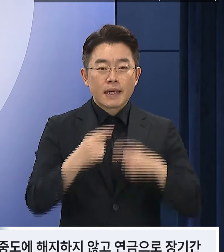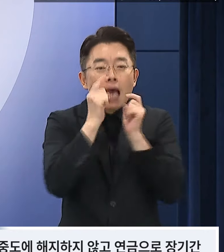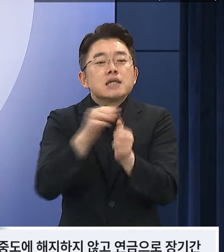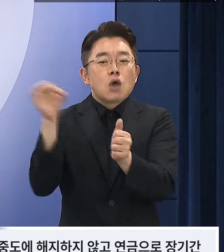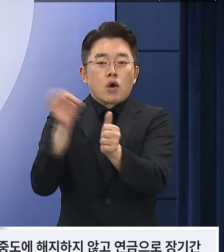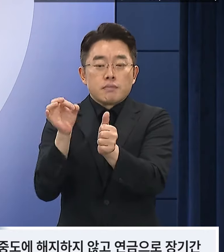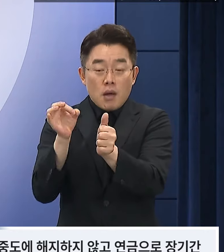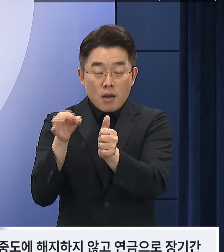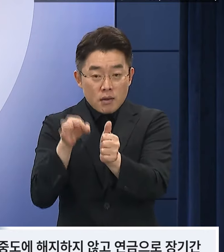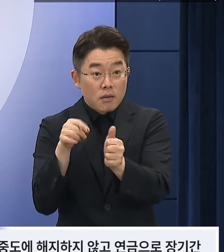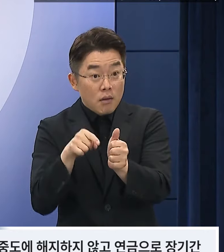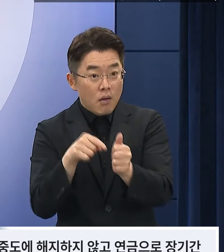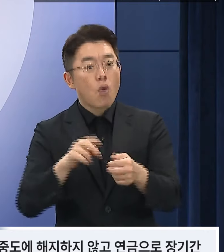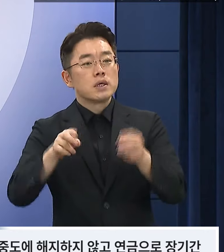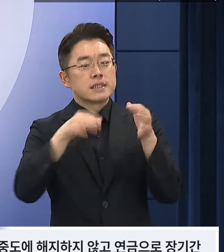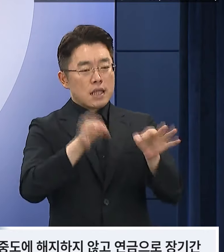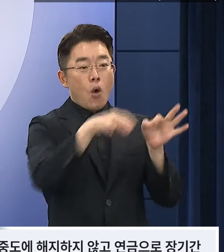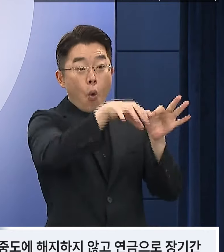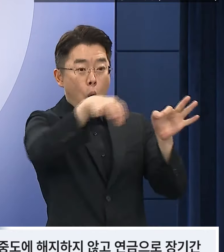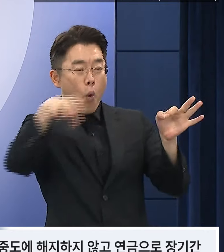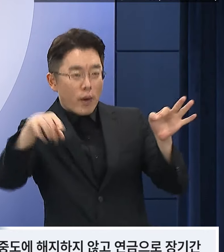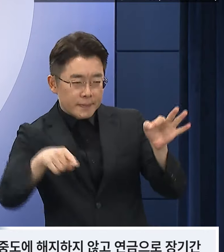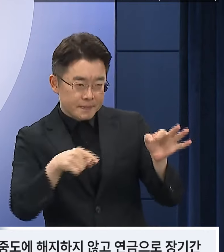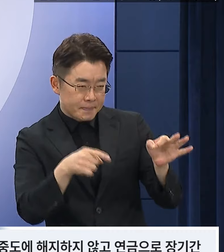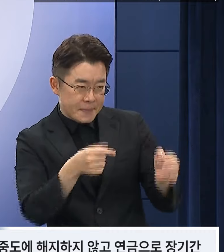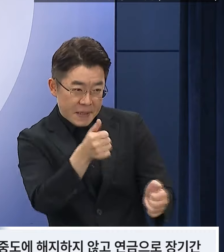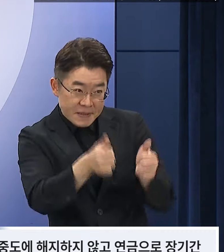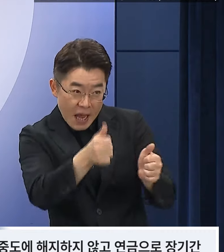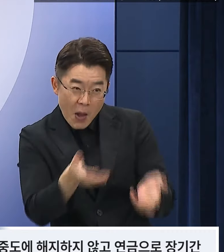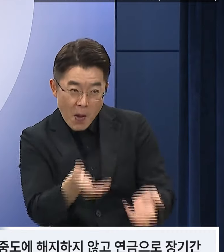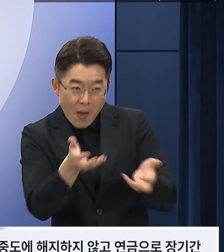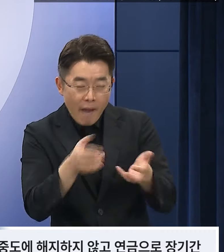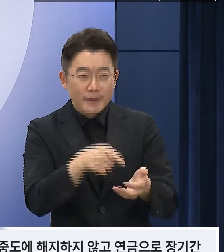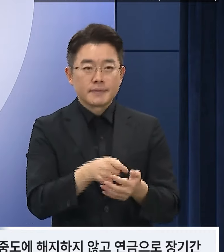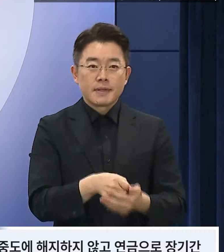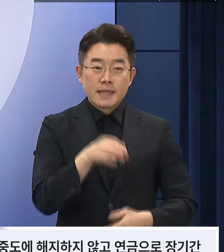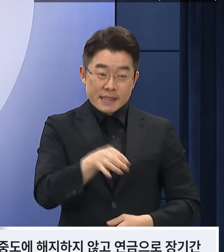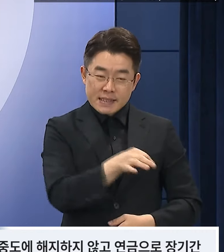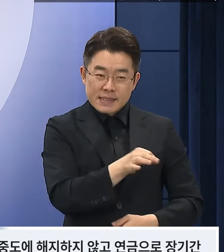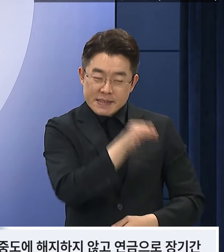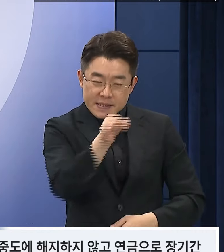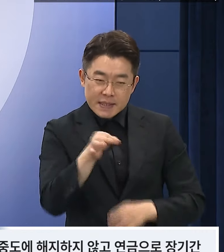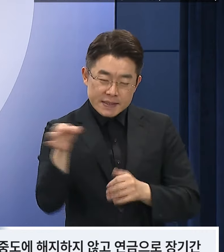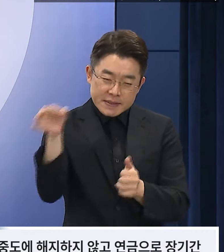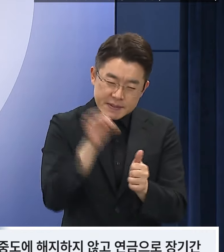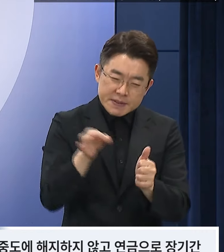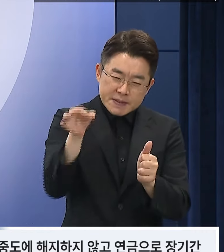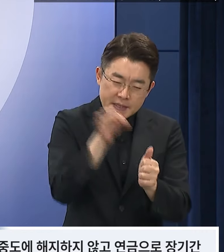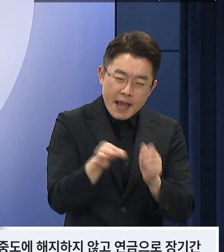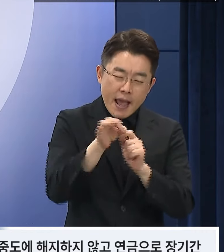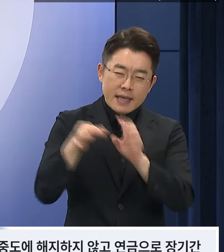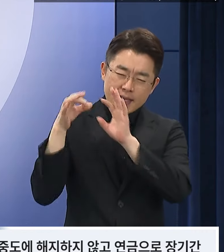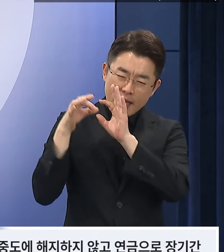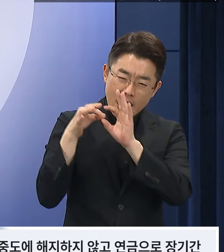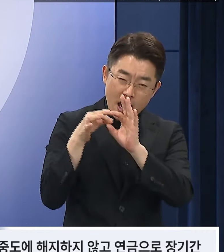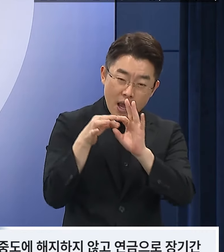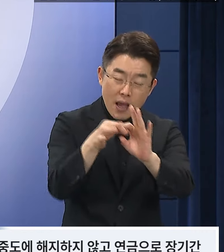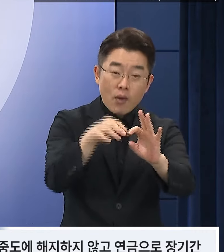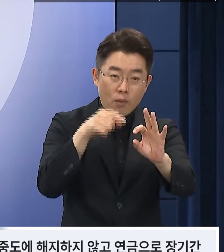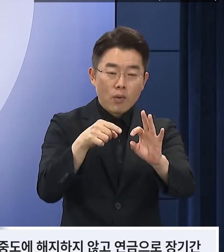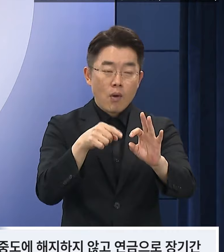촉진하는 등 수익률을 개선해 중도에 해지하지 않고 연금으로 장기간 받는 것이